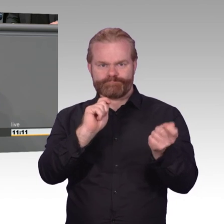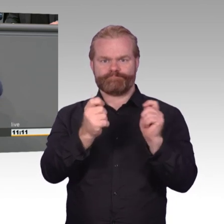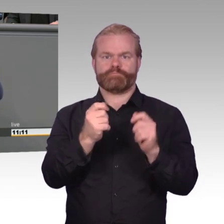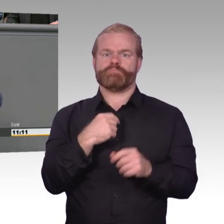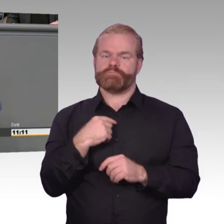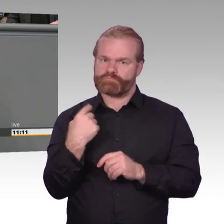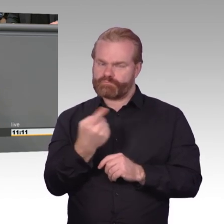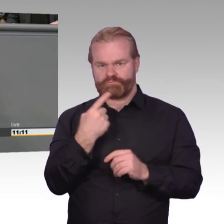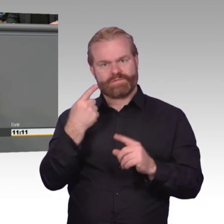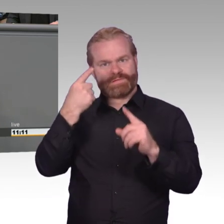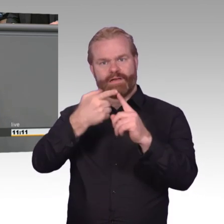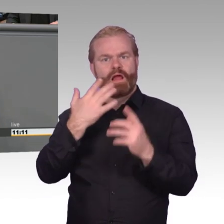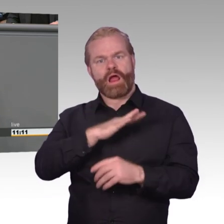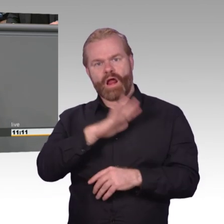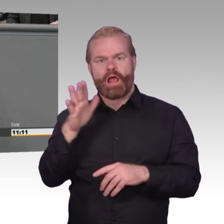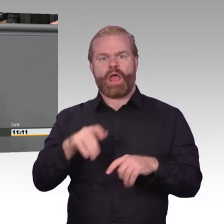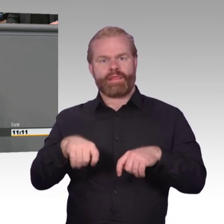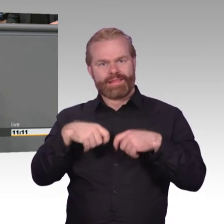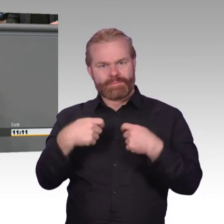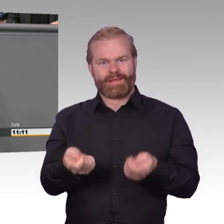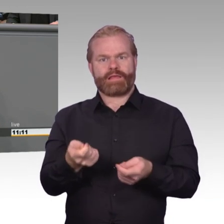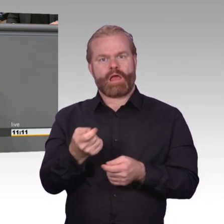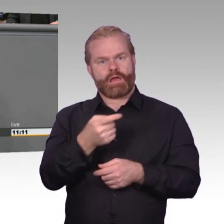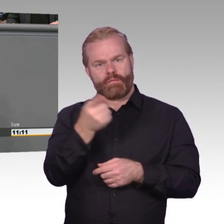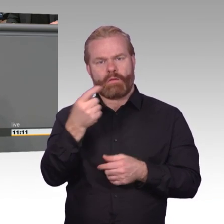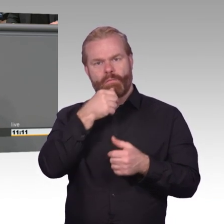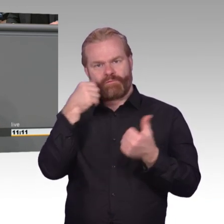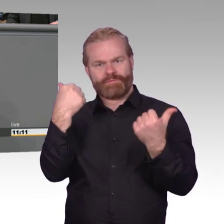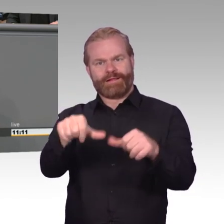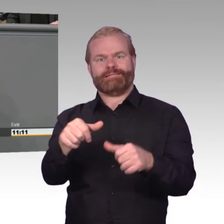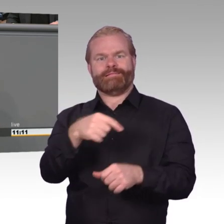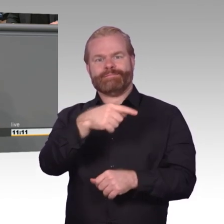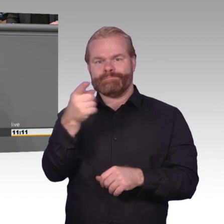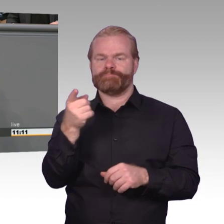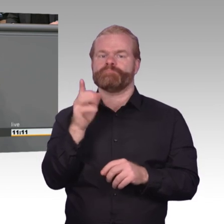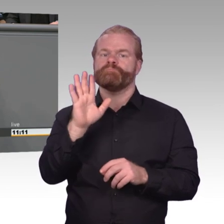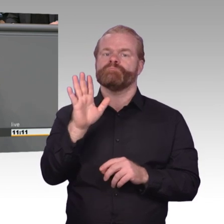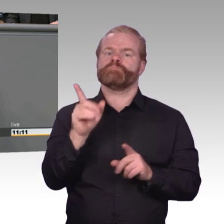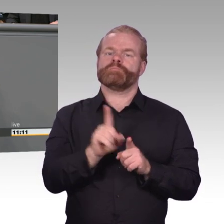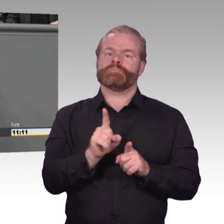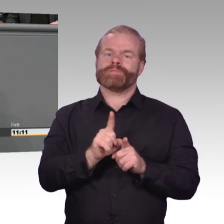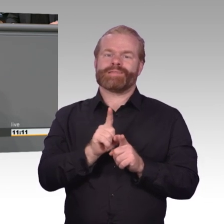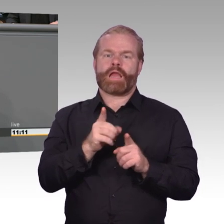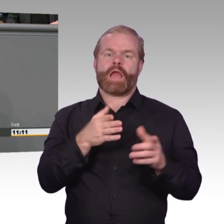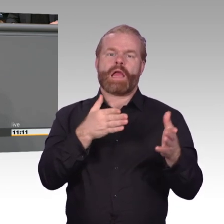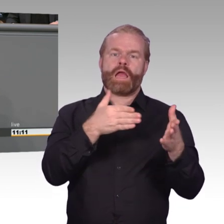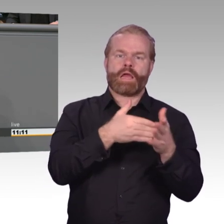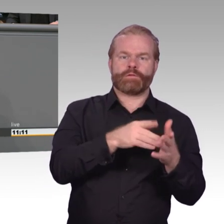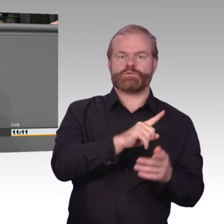die das eben nicht die technischen Fertigkeiten haben. Liebe Kolleginnen und Kollegen, Verschlüsselung ist ein fundamentaler Pfeiler für die Gewährleistung